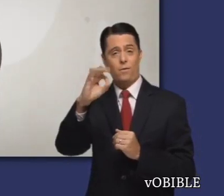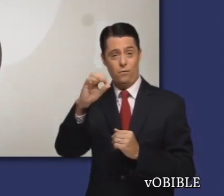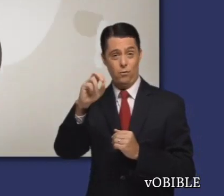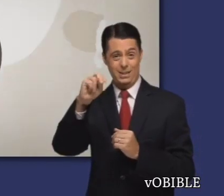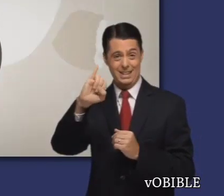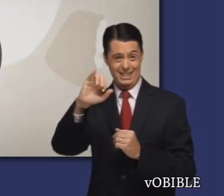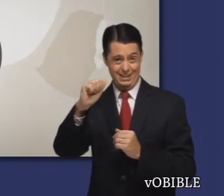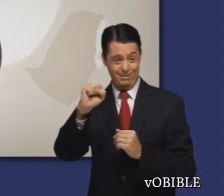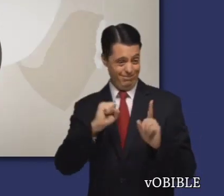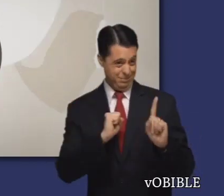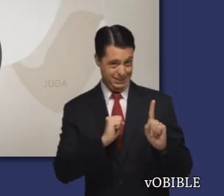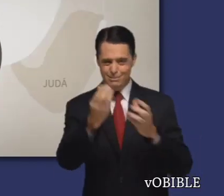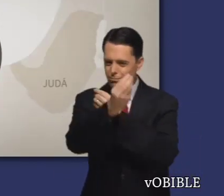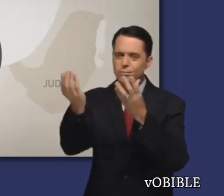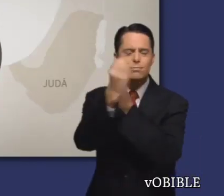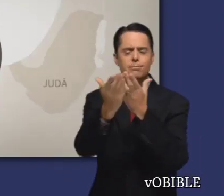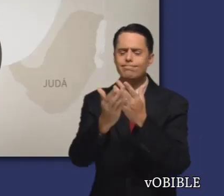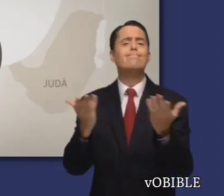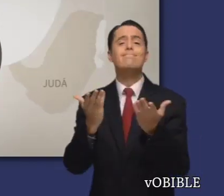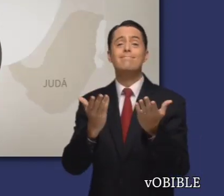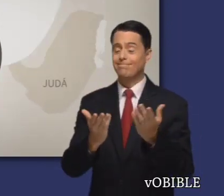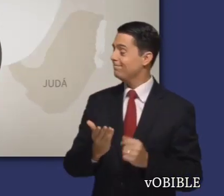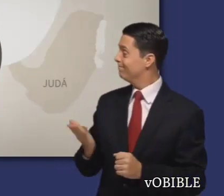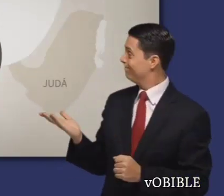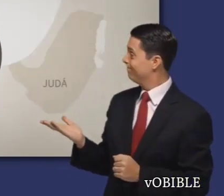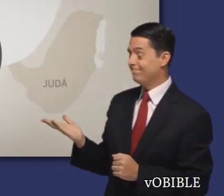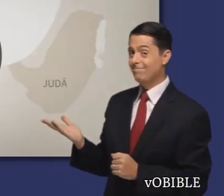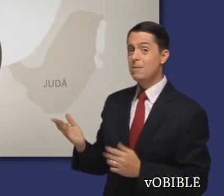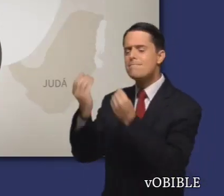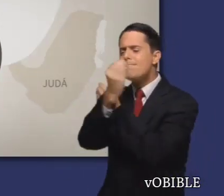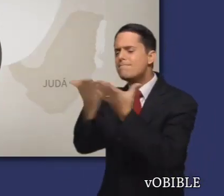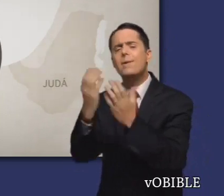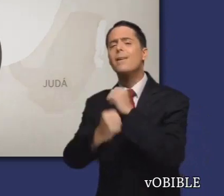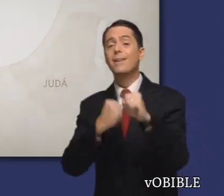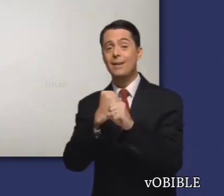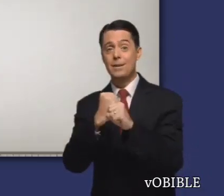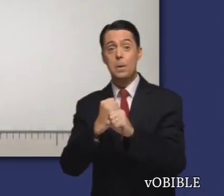Sofonías fue profeta en el reino de Judá y escribió el libro que lleva su nombre.